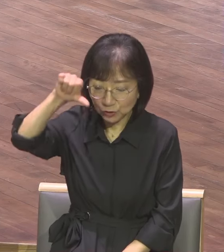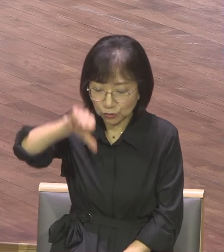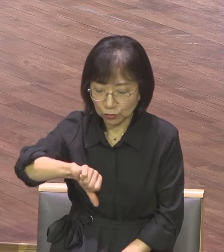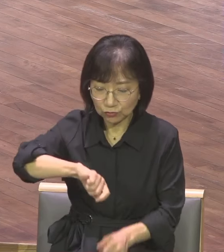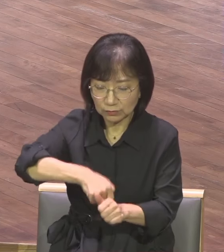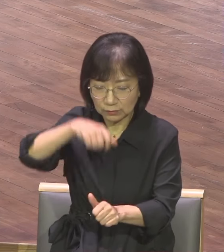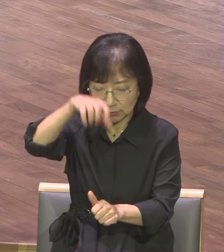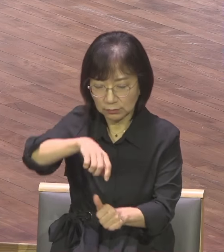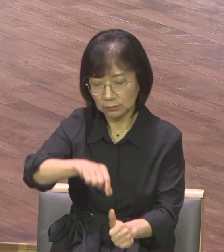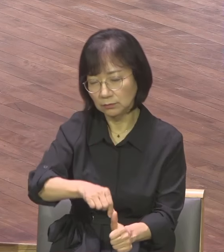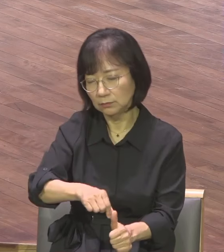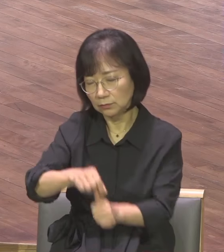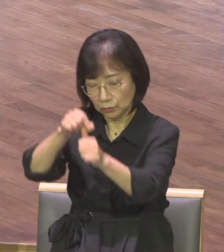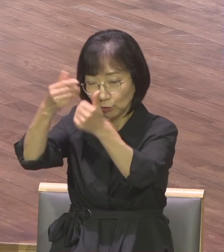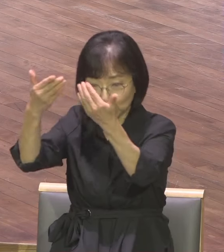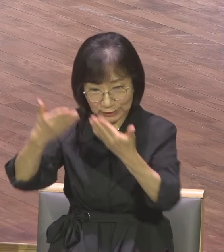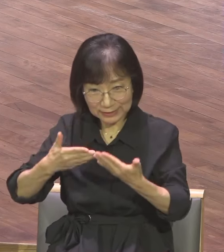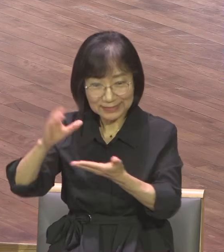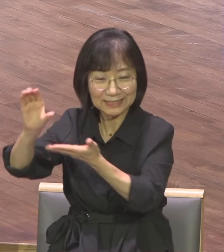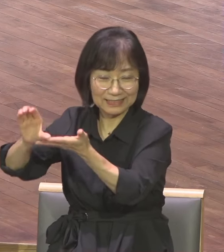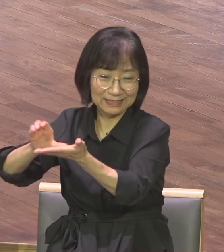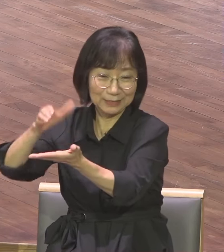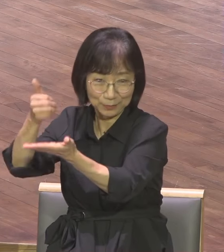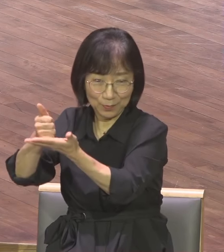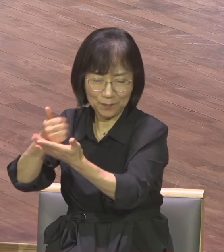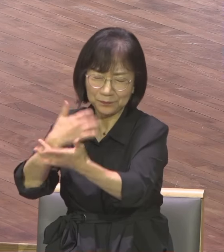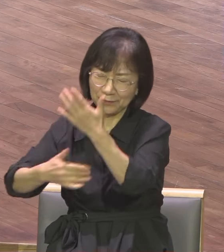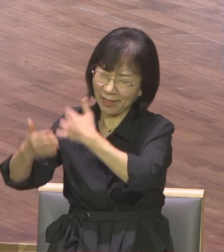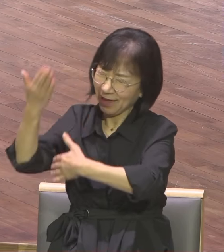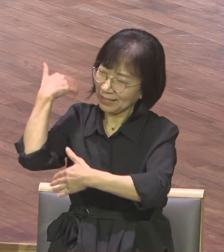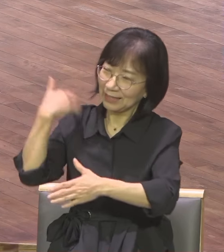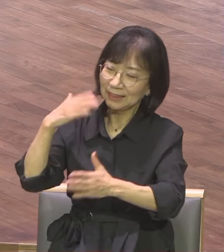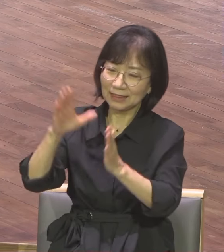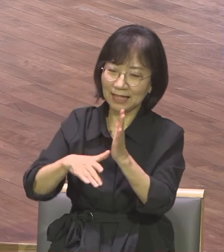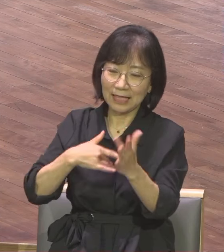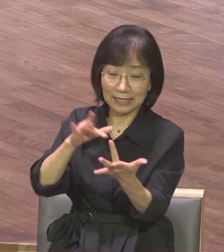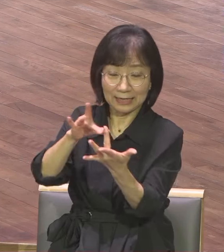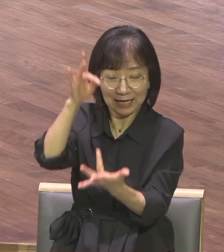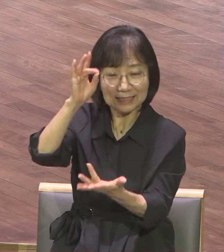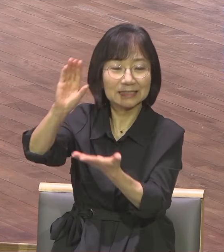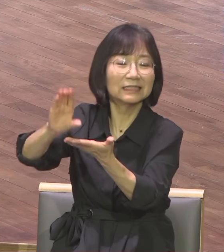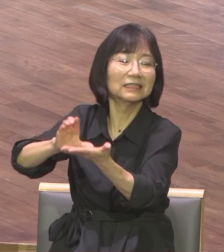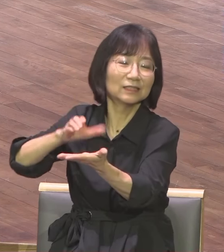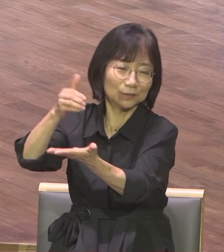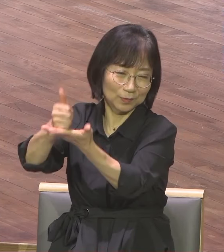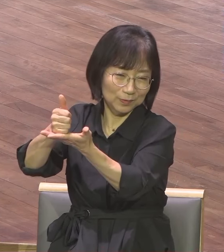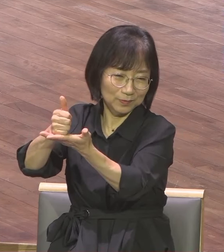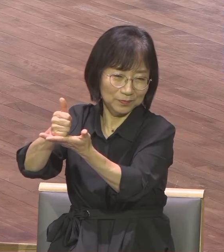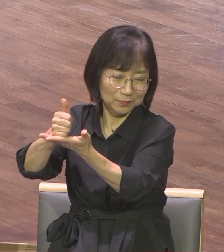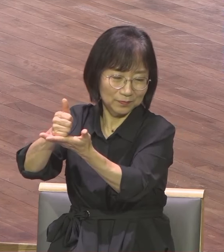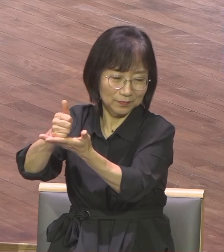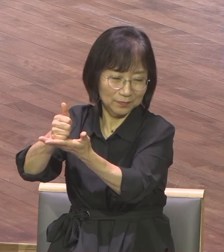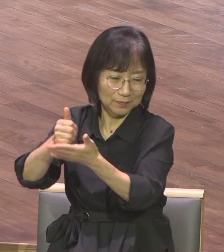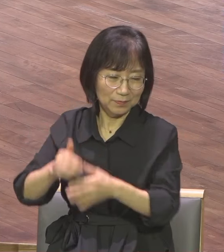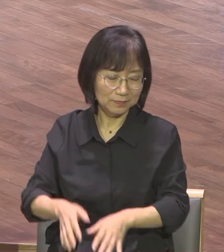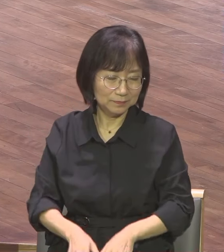상세전에 나를 택하신 예수 그리스도 산성하리로다 나는 신령한 축복을